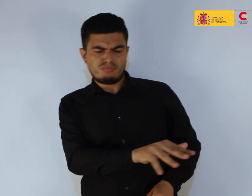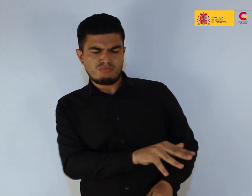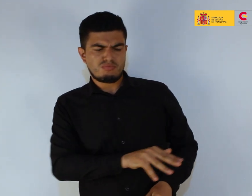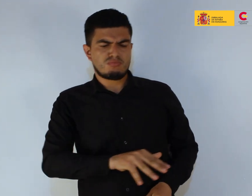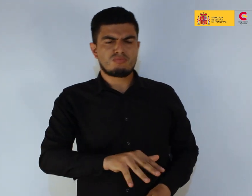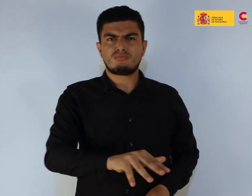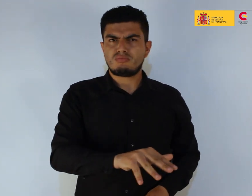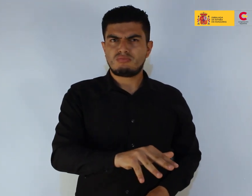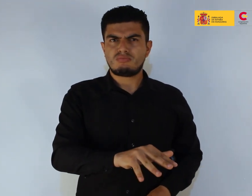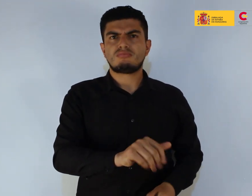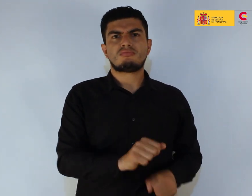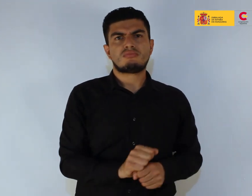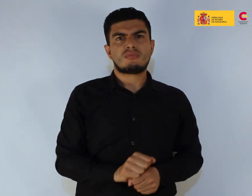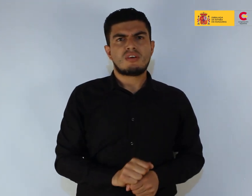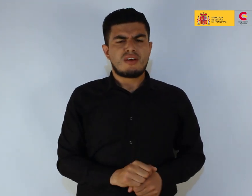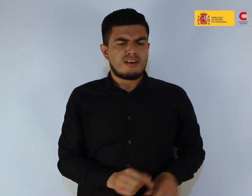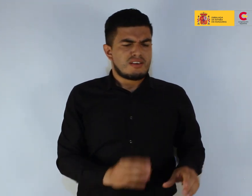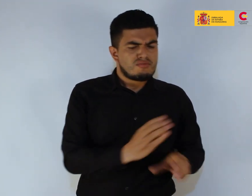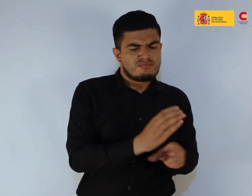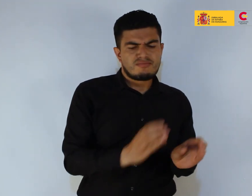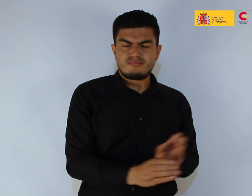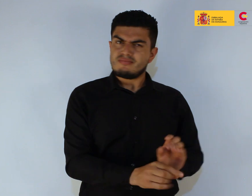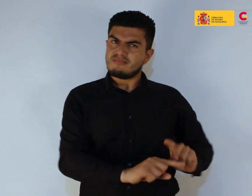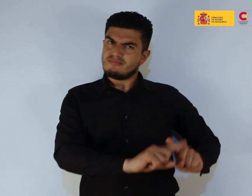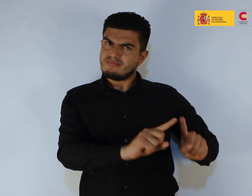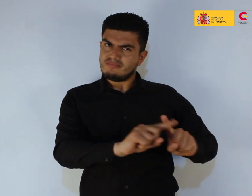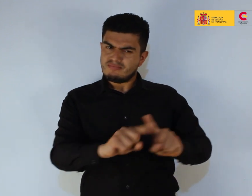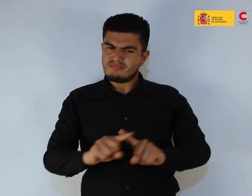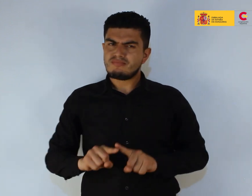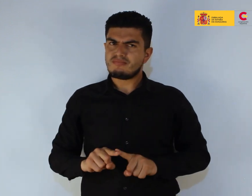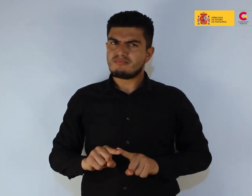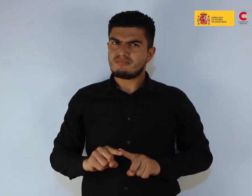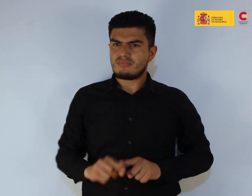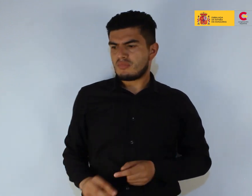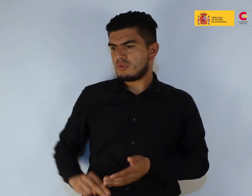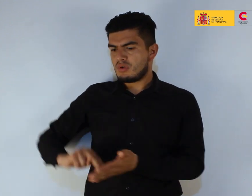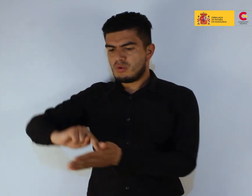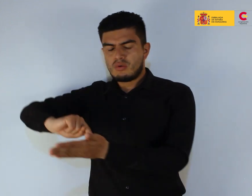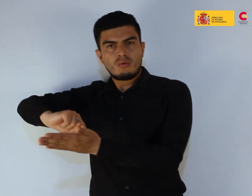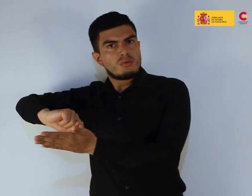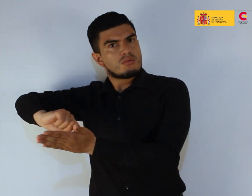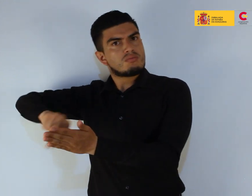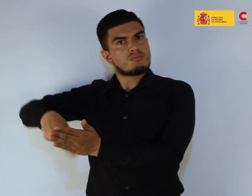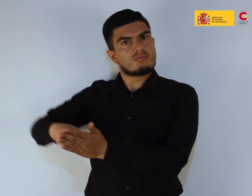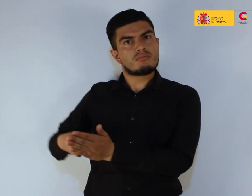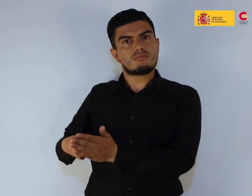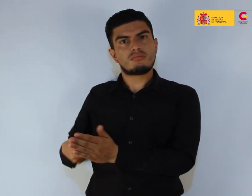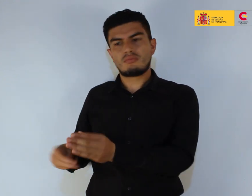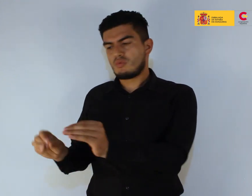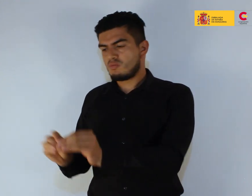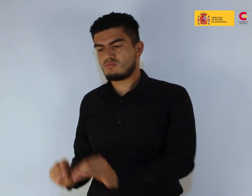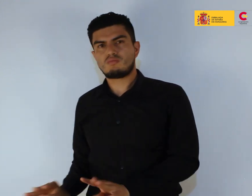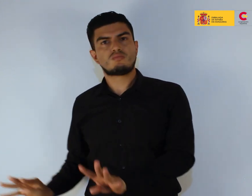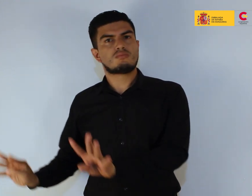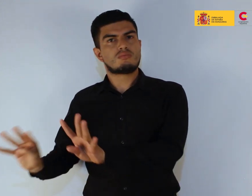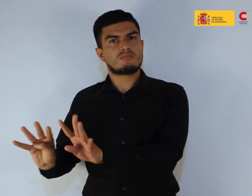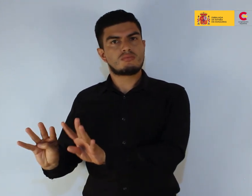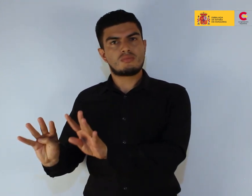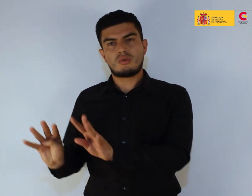comunes pero diferenciadas, en línea con la clasificación de la Convención Marco de las Naciones Unidas sobre el Cambio Climático,